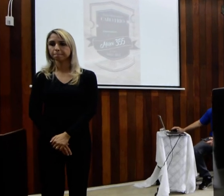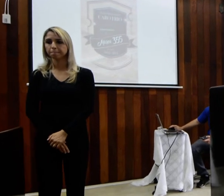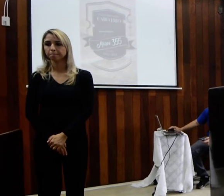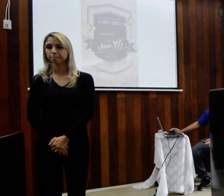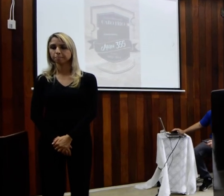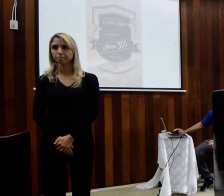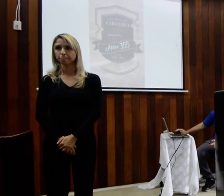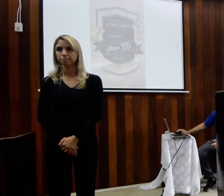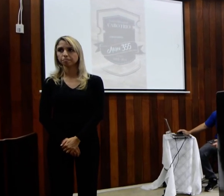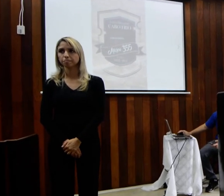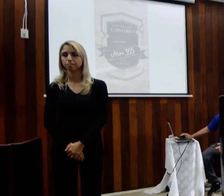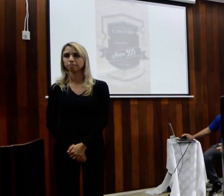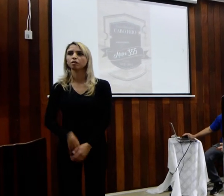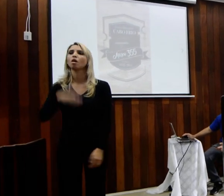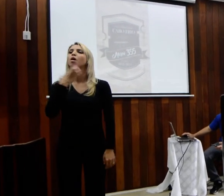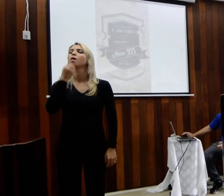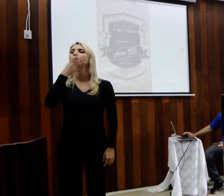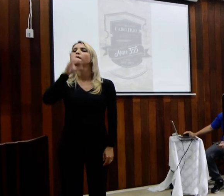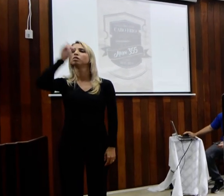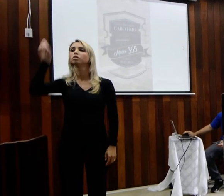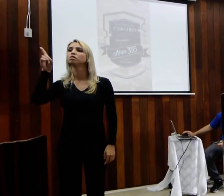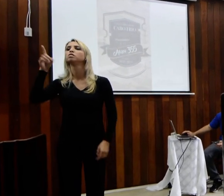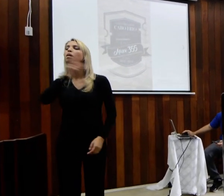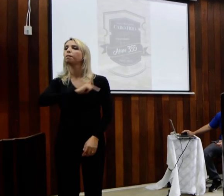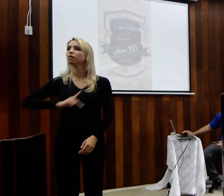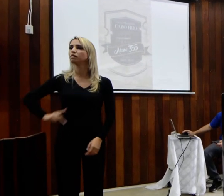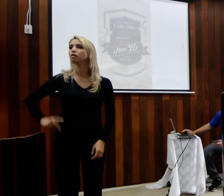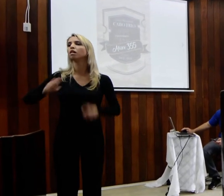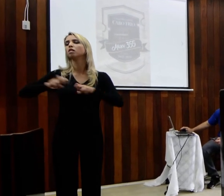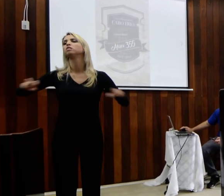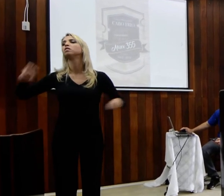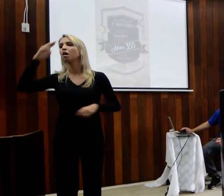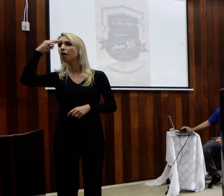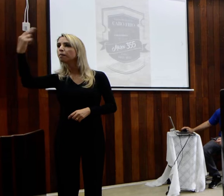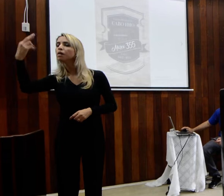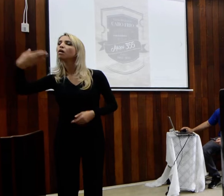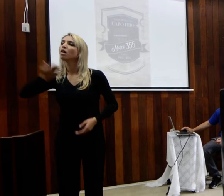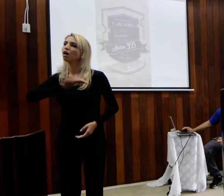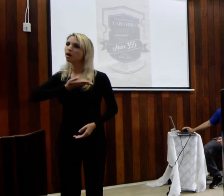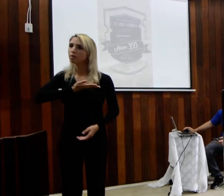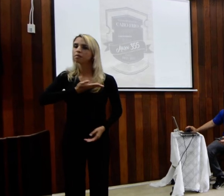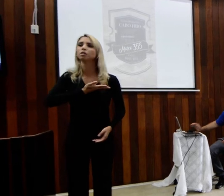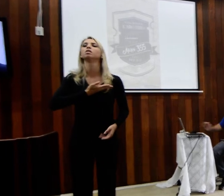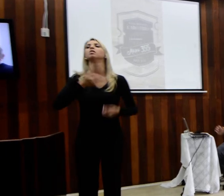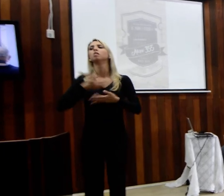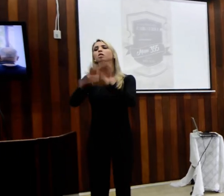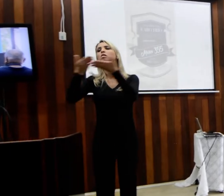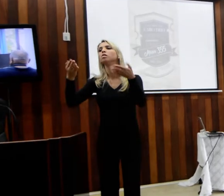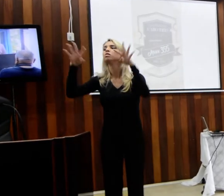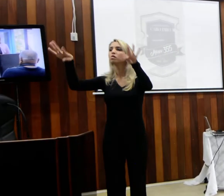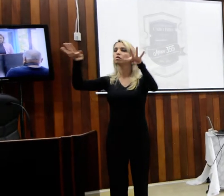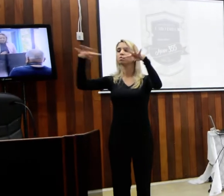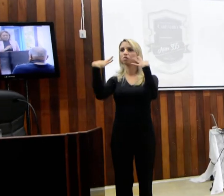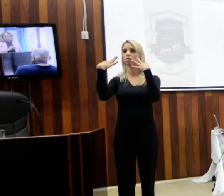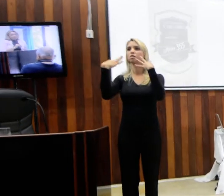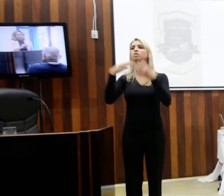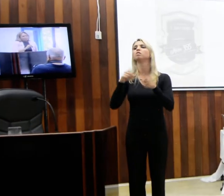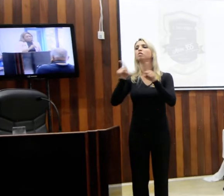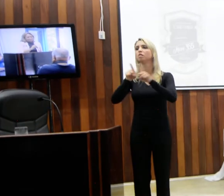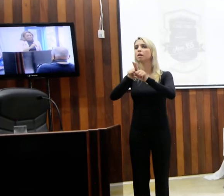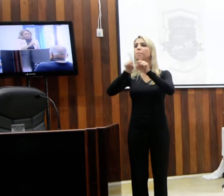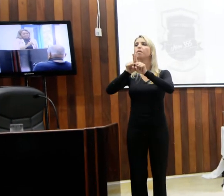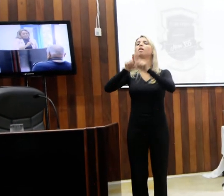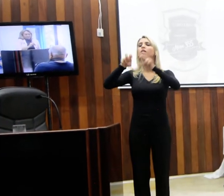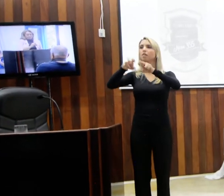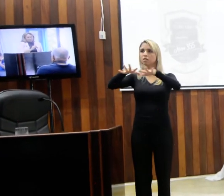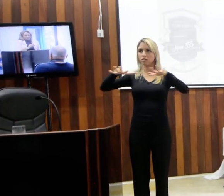Bom dia, senhor presidente, a mesa, novos colegas, todos que nos assistem e toda a